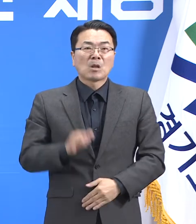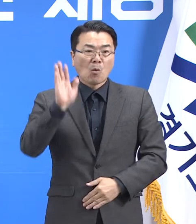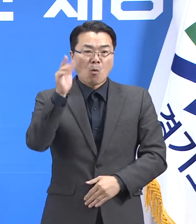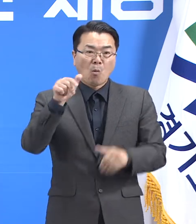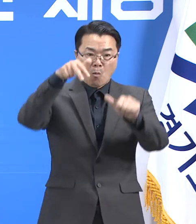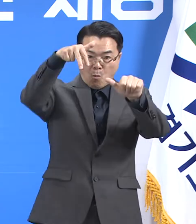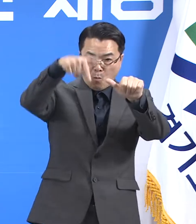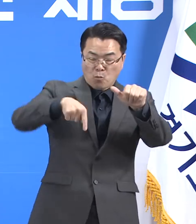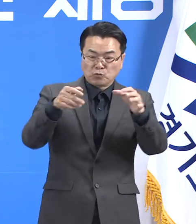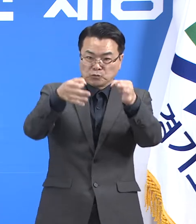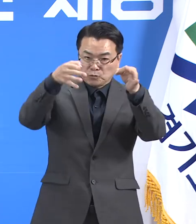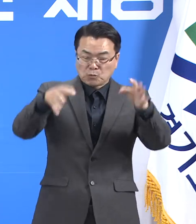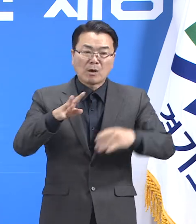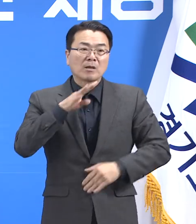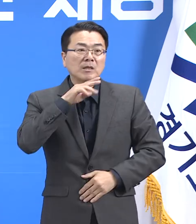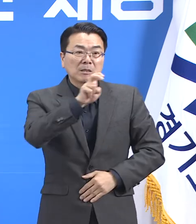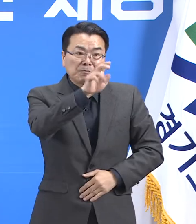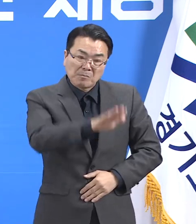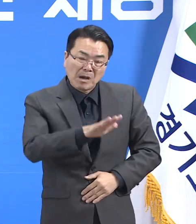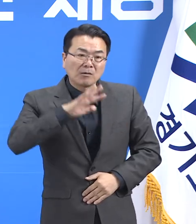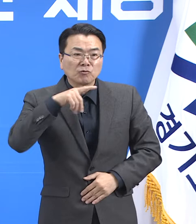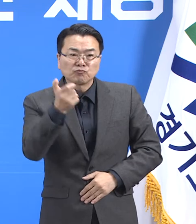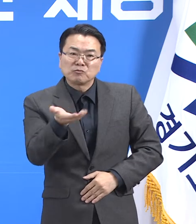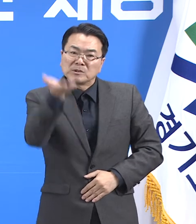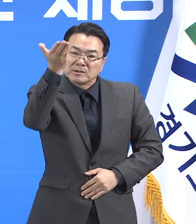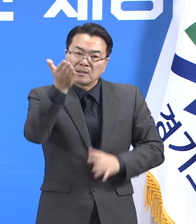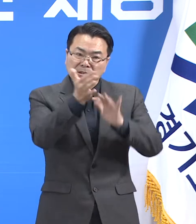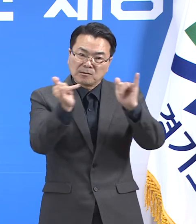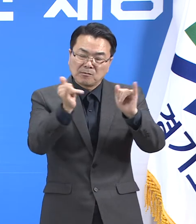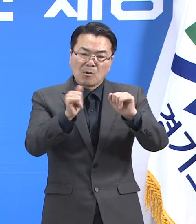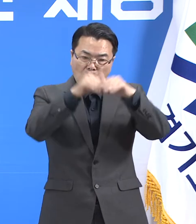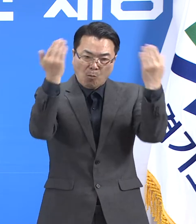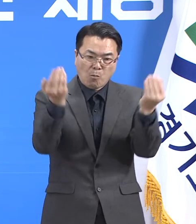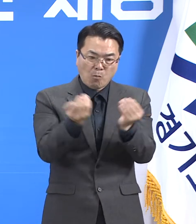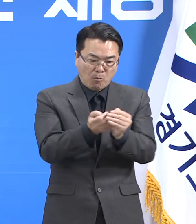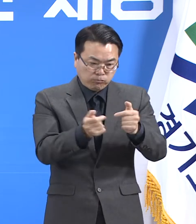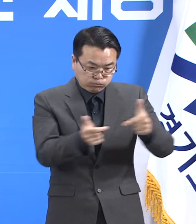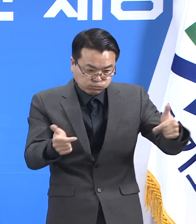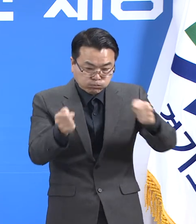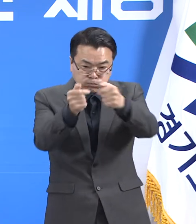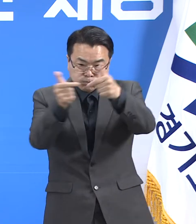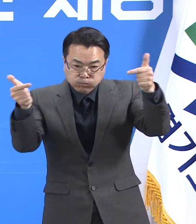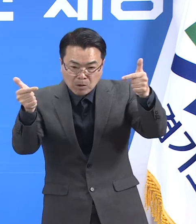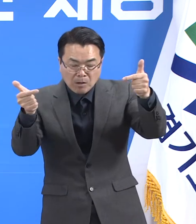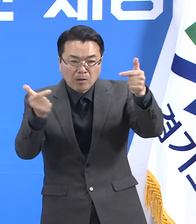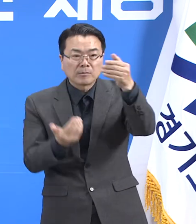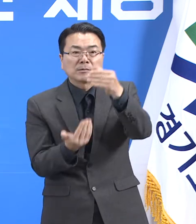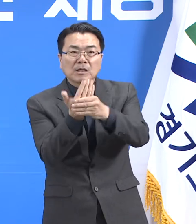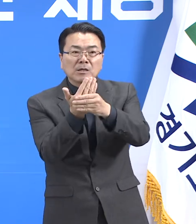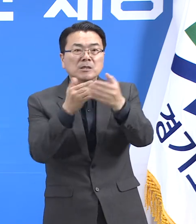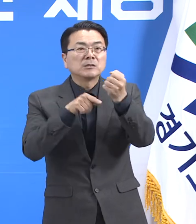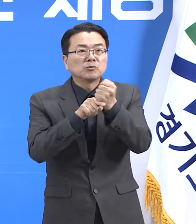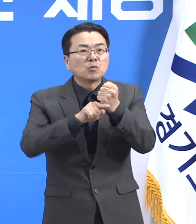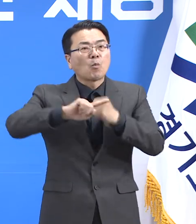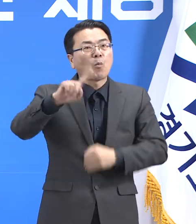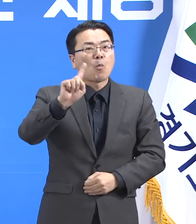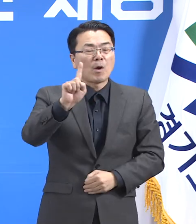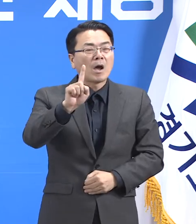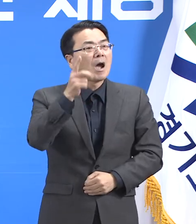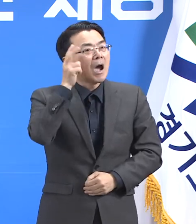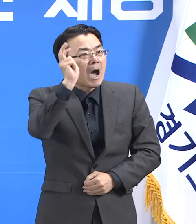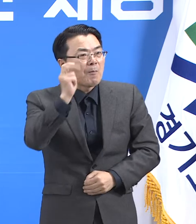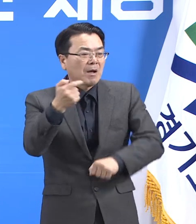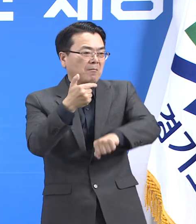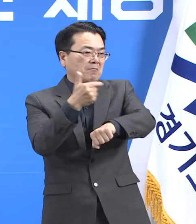동안 20세 미만과 60세 이상 연령층 모두 가장 많은 확진자가 발생하였습니다. 이는